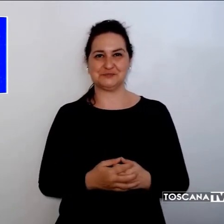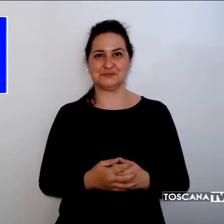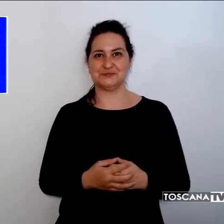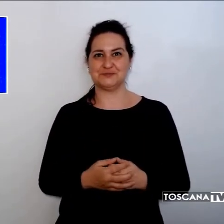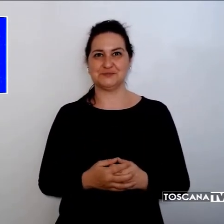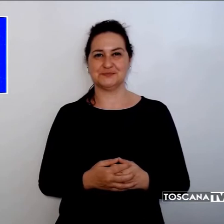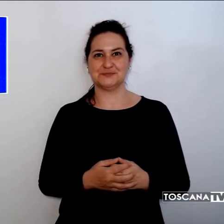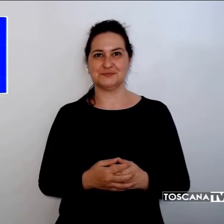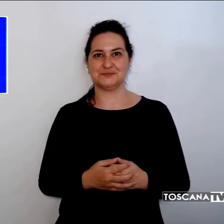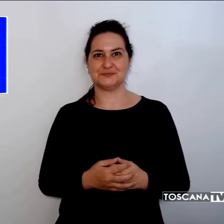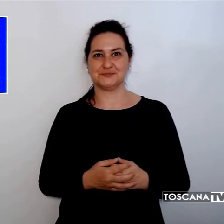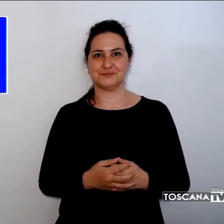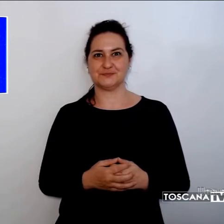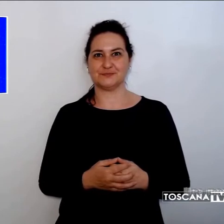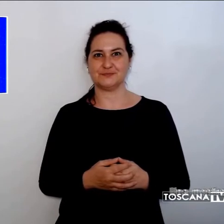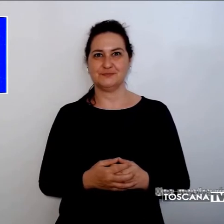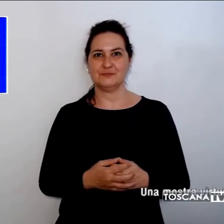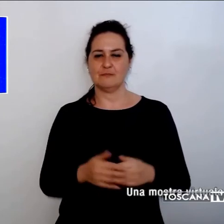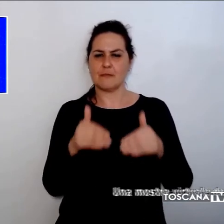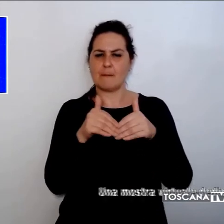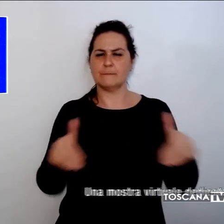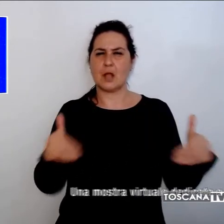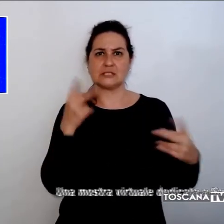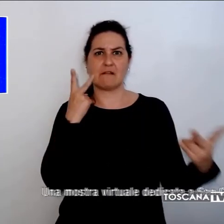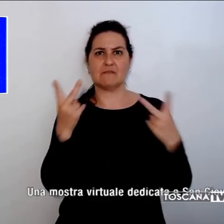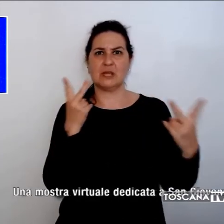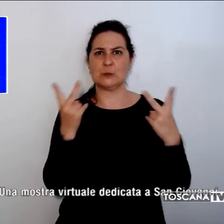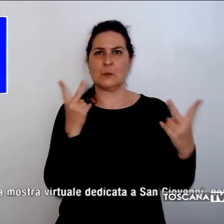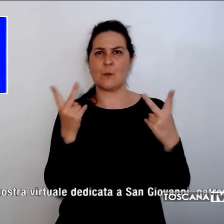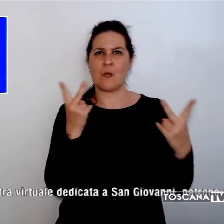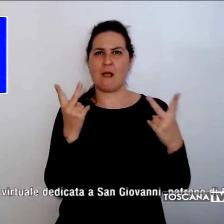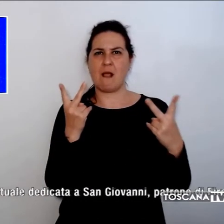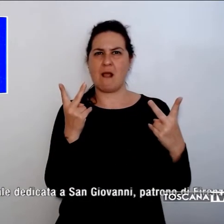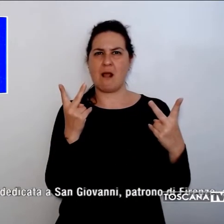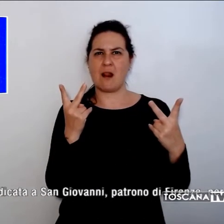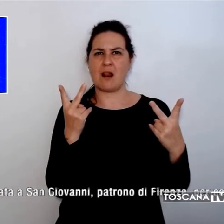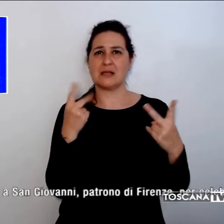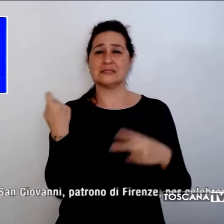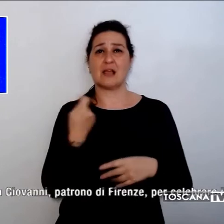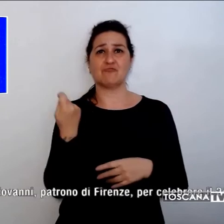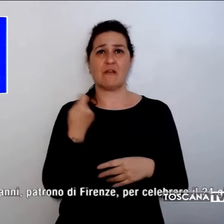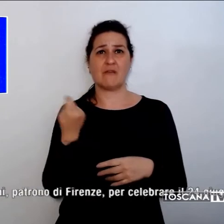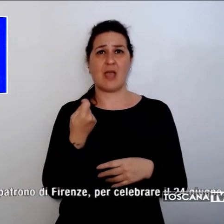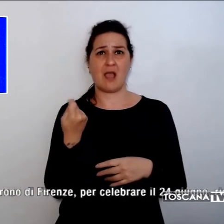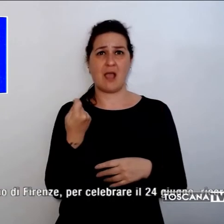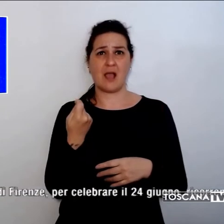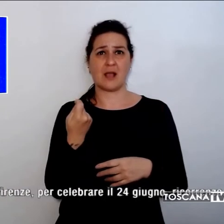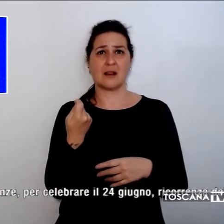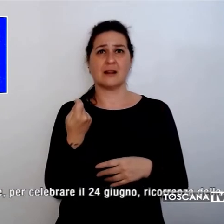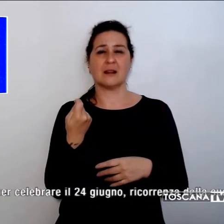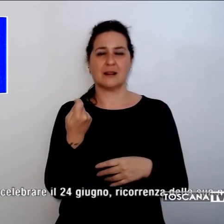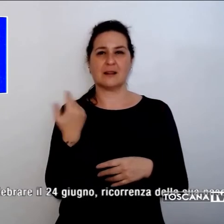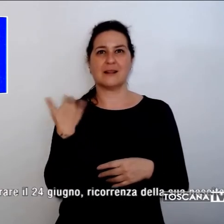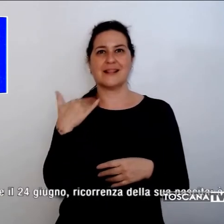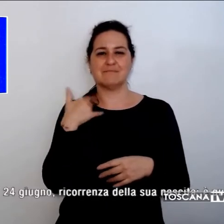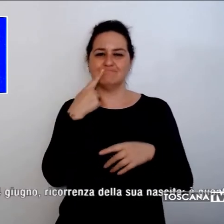Una mostra virtuale a San Giovanni, dedicata a San Giovanni, patrono di Firenze, per